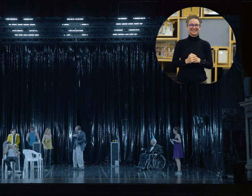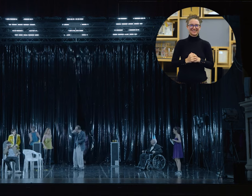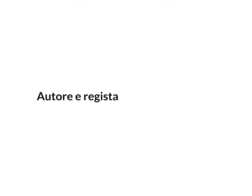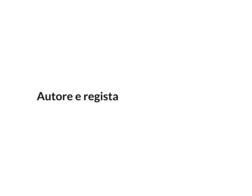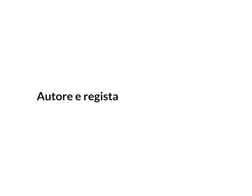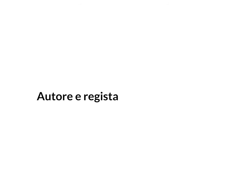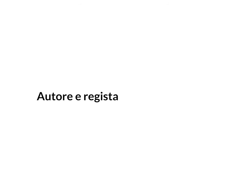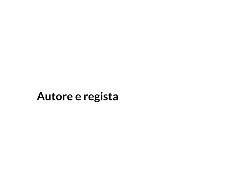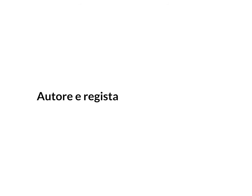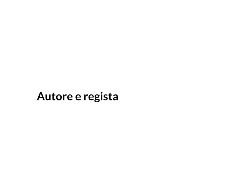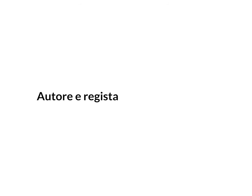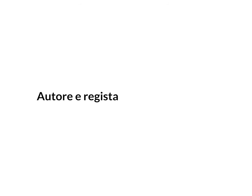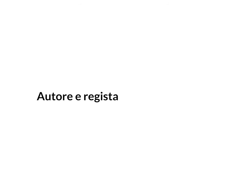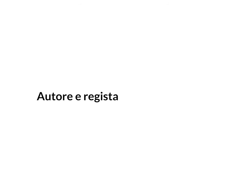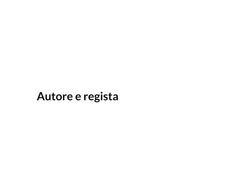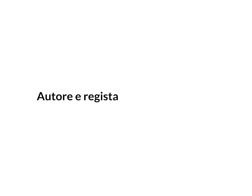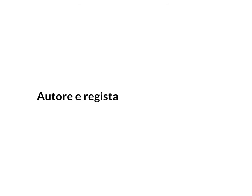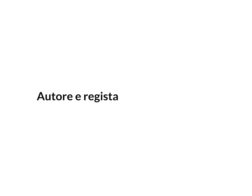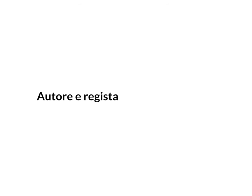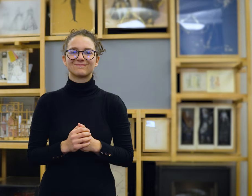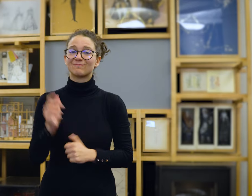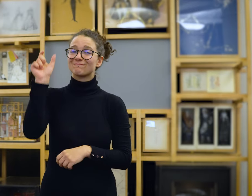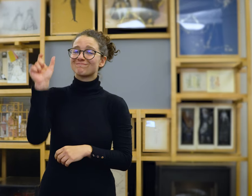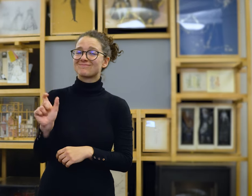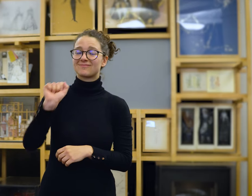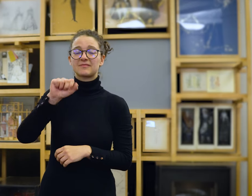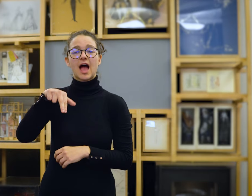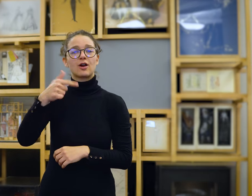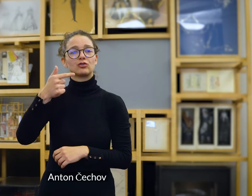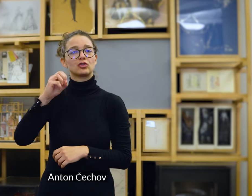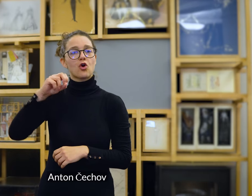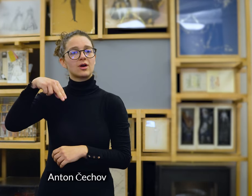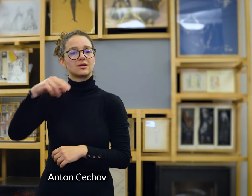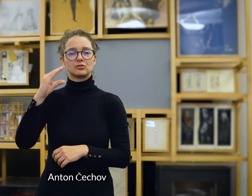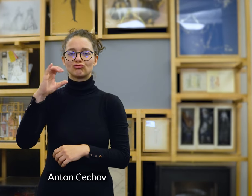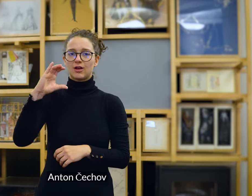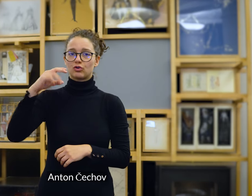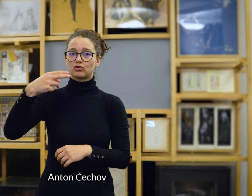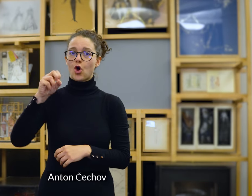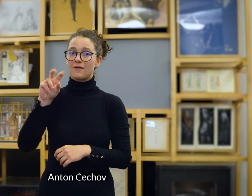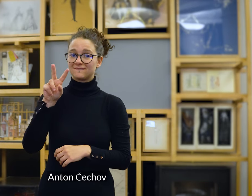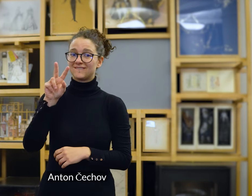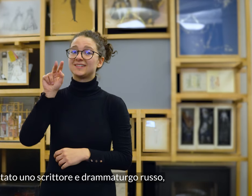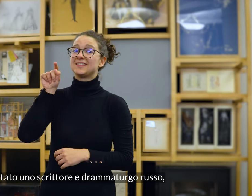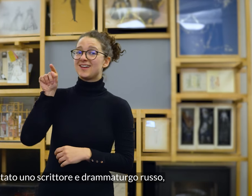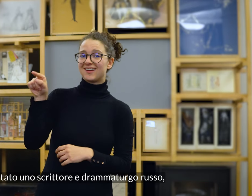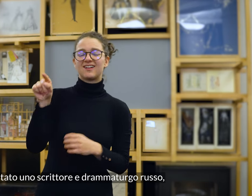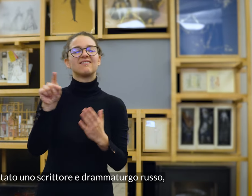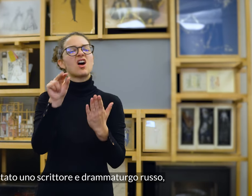Autore e regista Anton Chekhov è stato uno